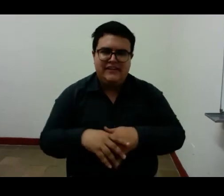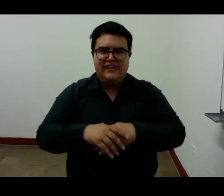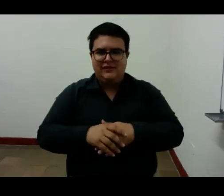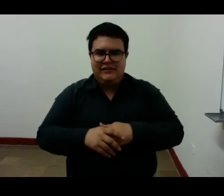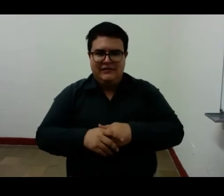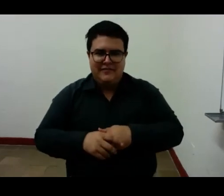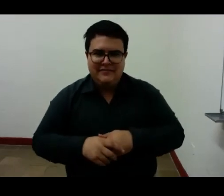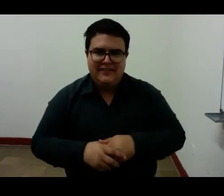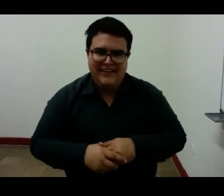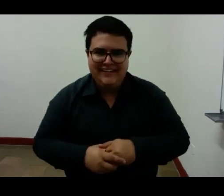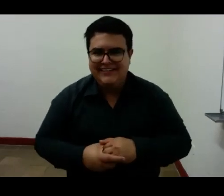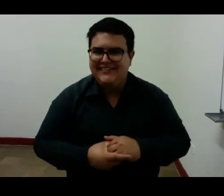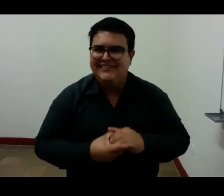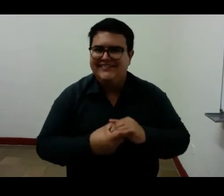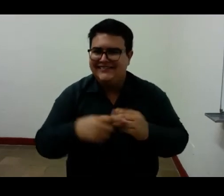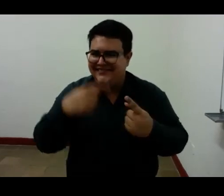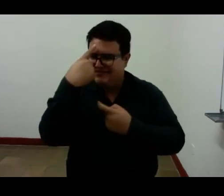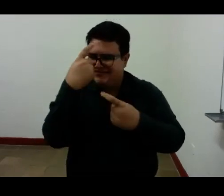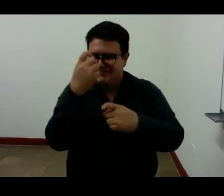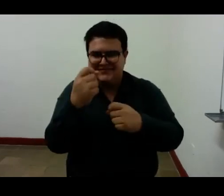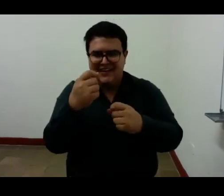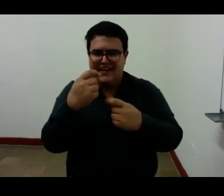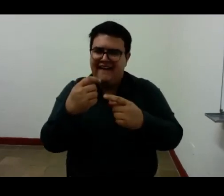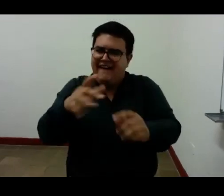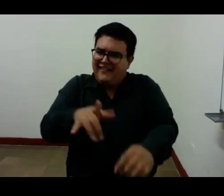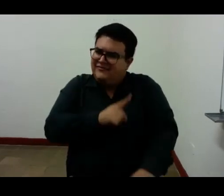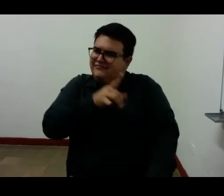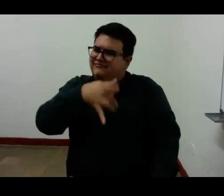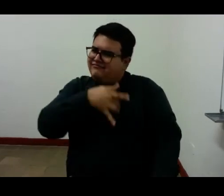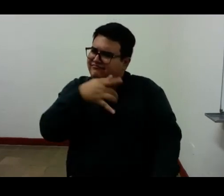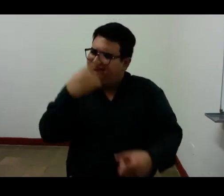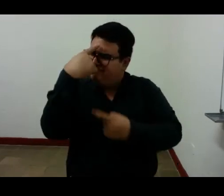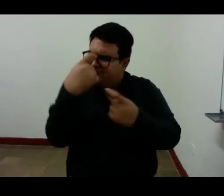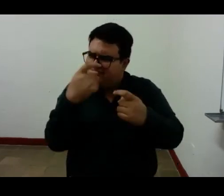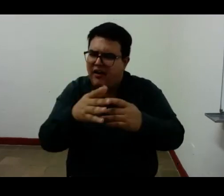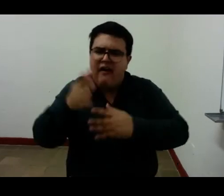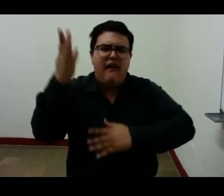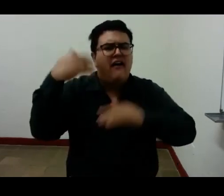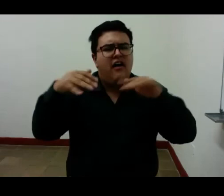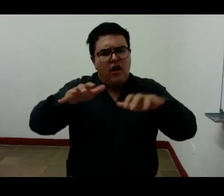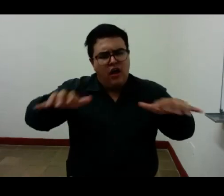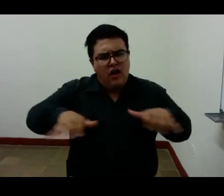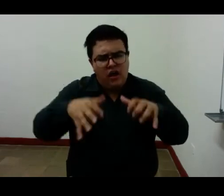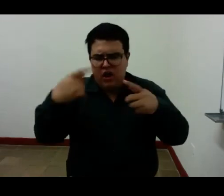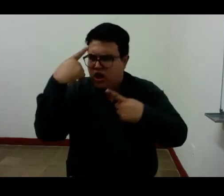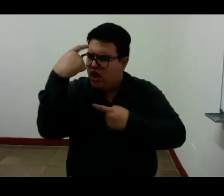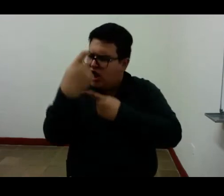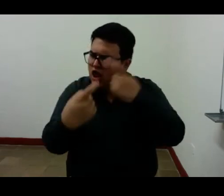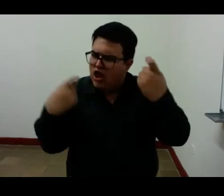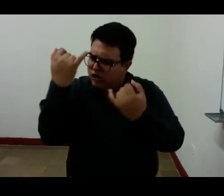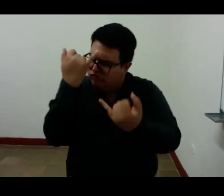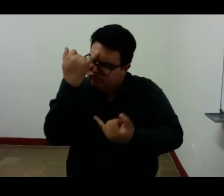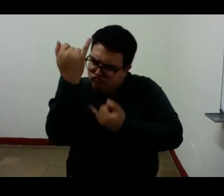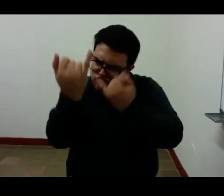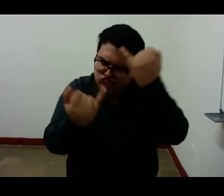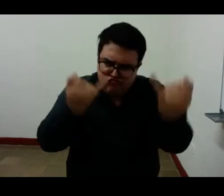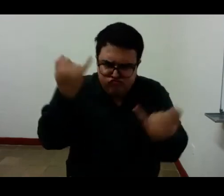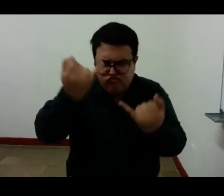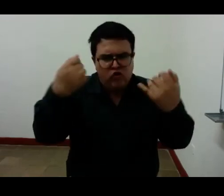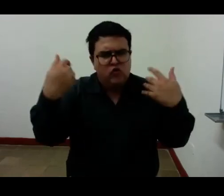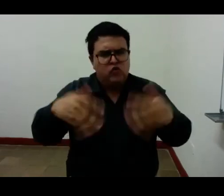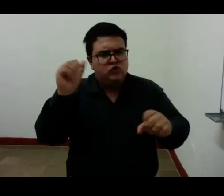así el niño sabe que la muñeca no es real y la trata como real